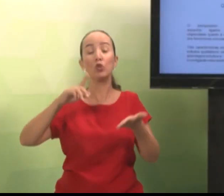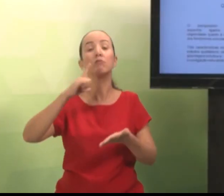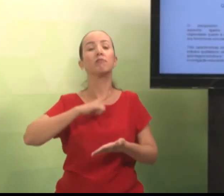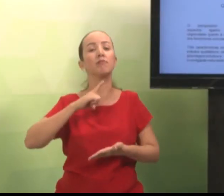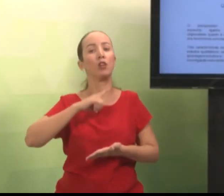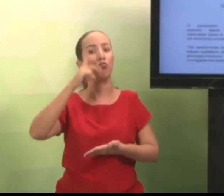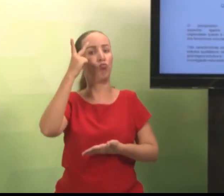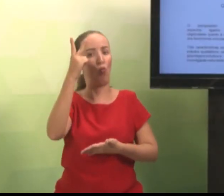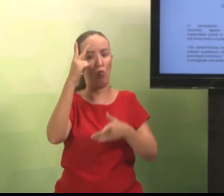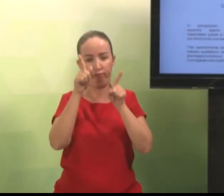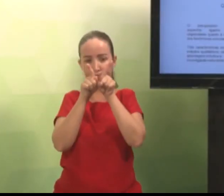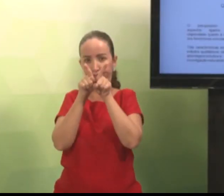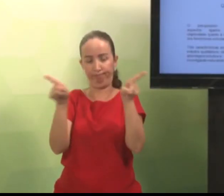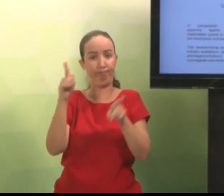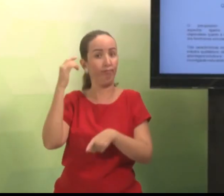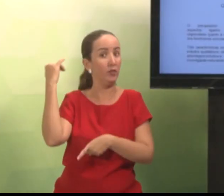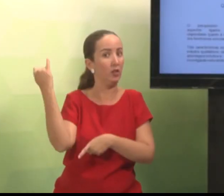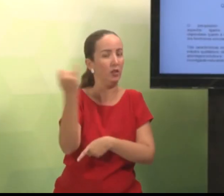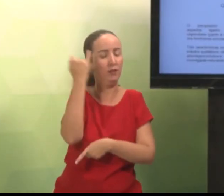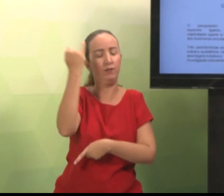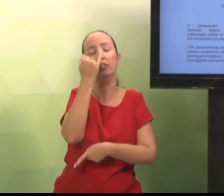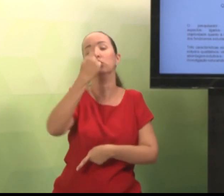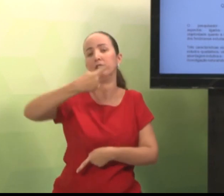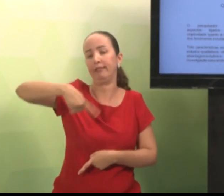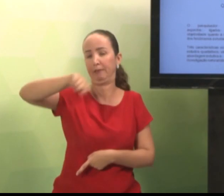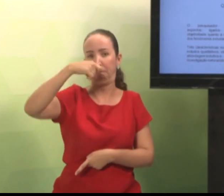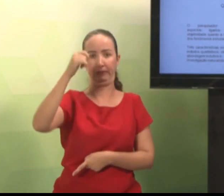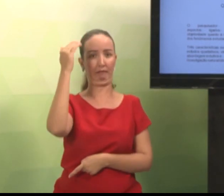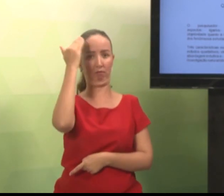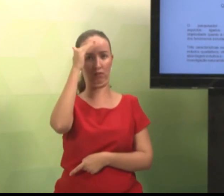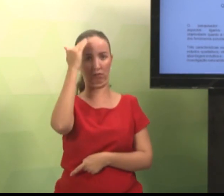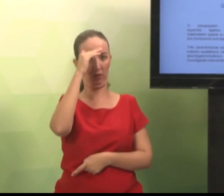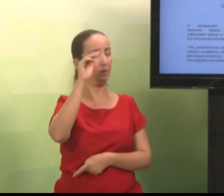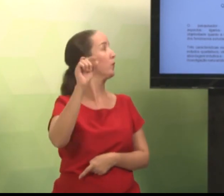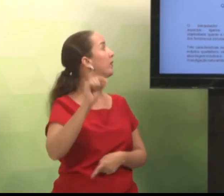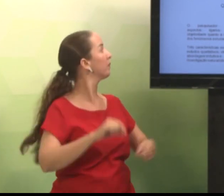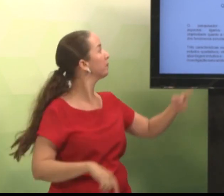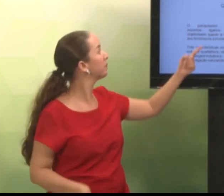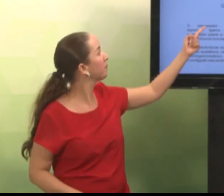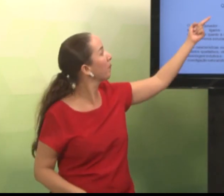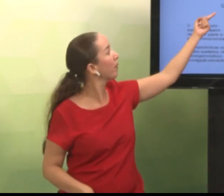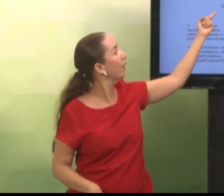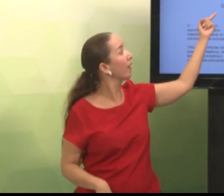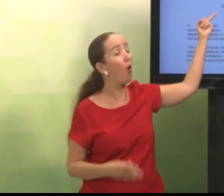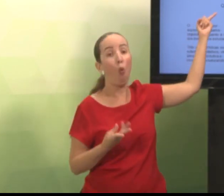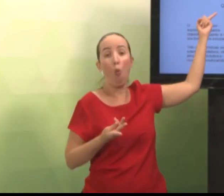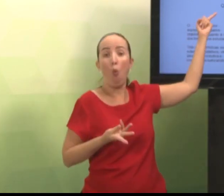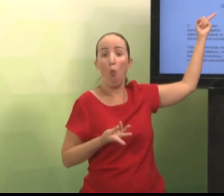metodologia, você tem dois caminhos muito importantes, que você deve compreender. Temos aqui